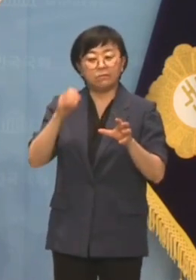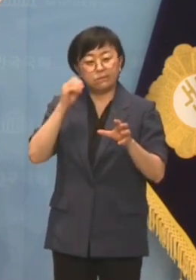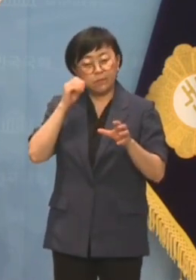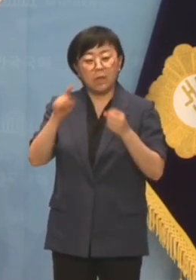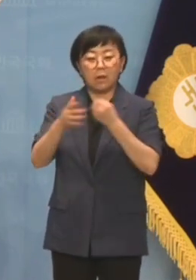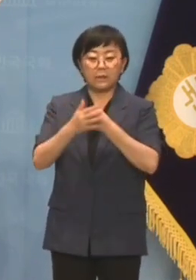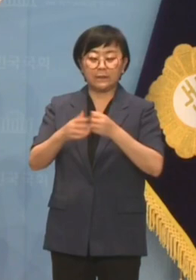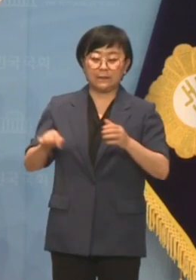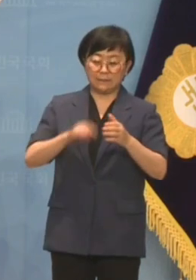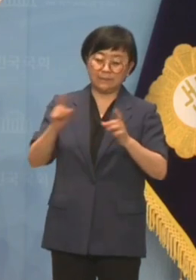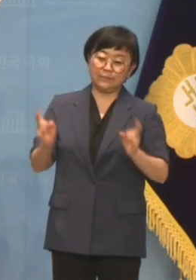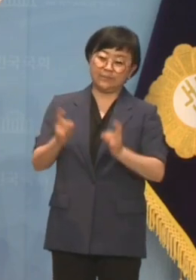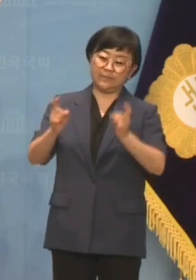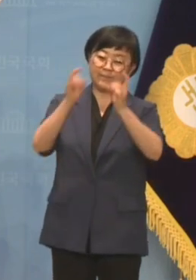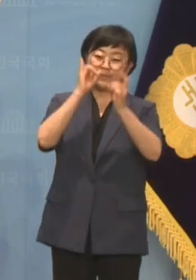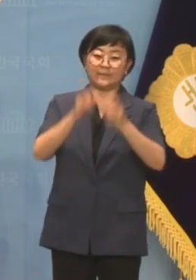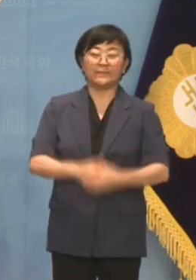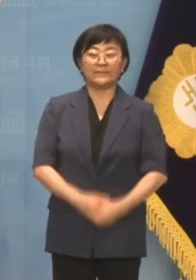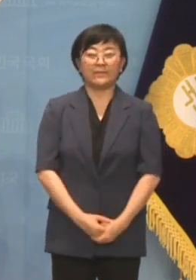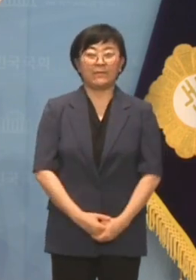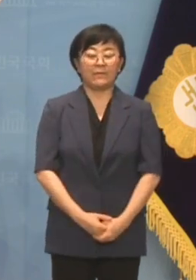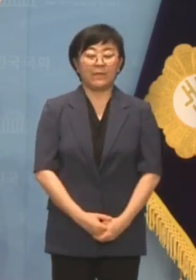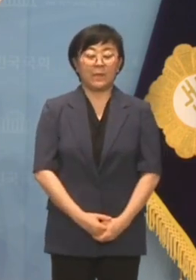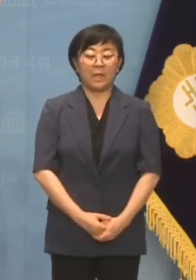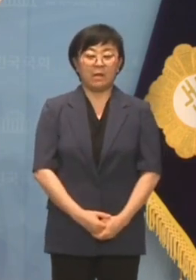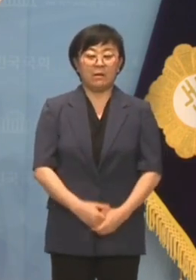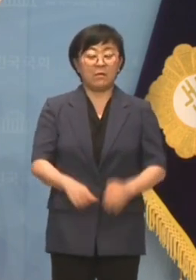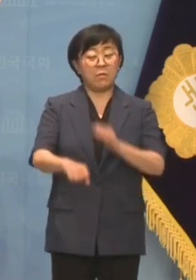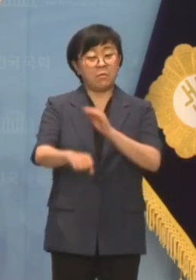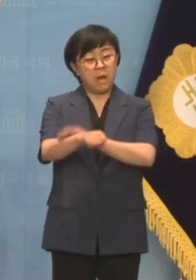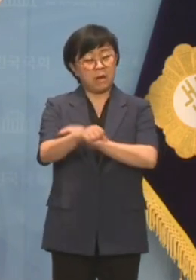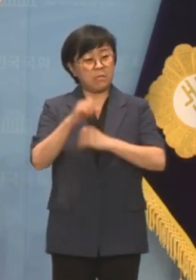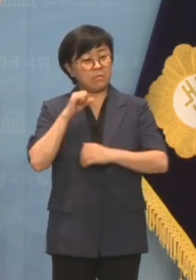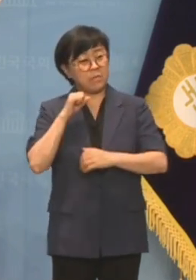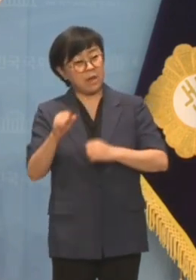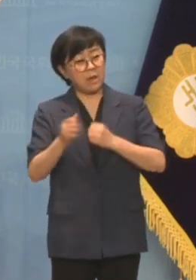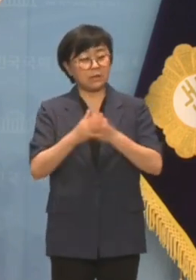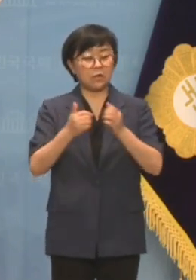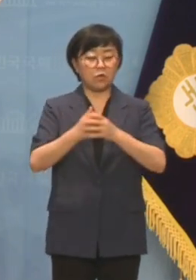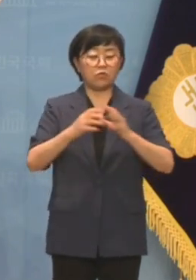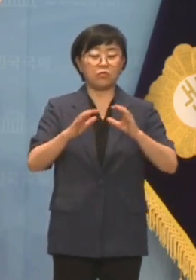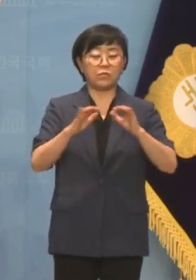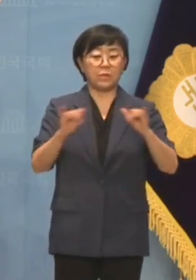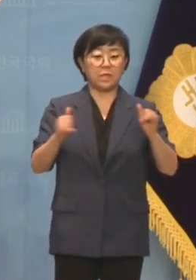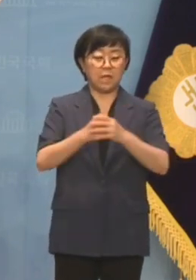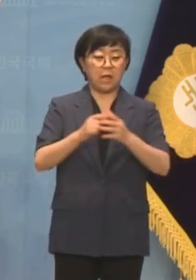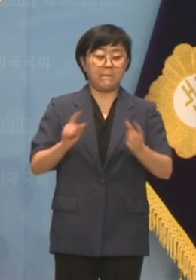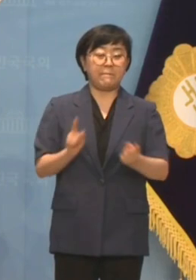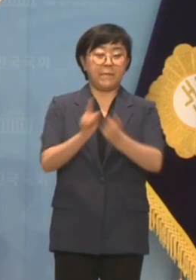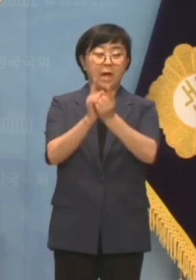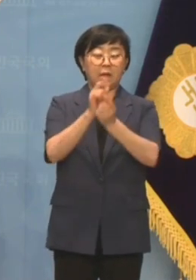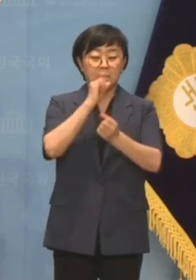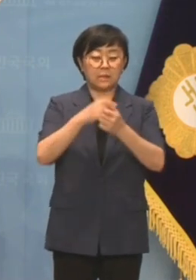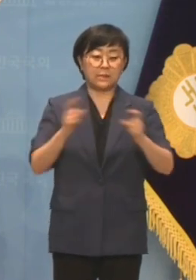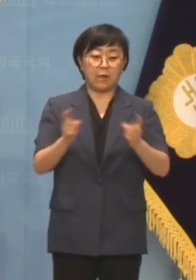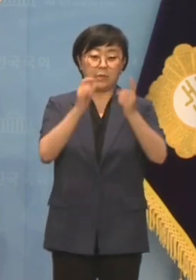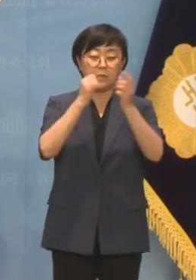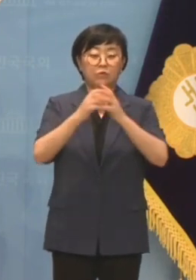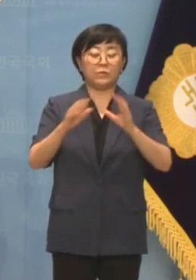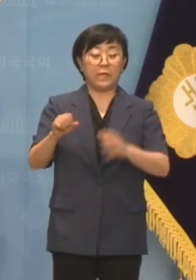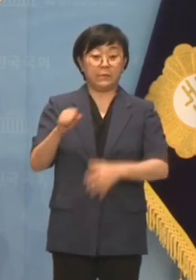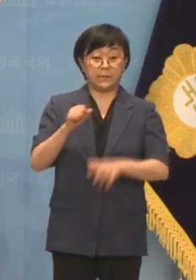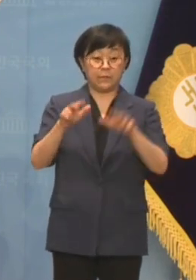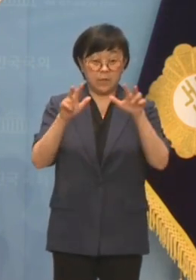집안싸움을 벌일 때입니까? 극우에 휘둘려 국민인식과 교리된 막장 싸움만 벌이는